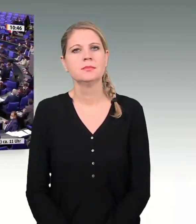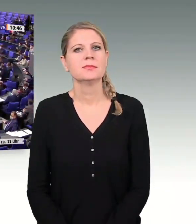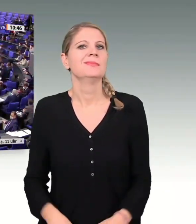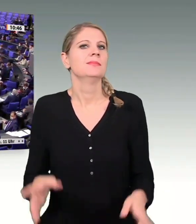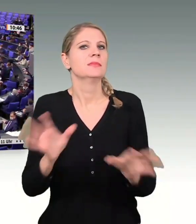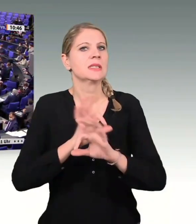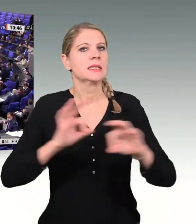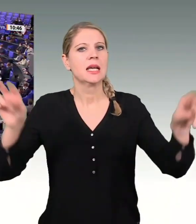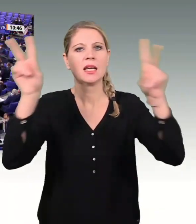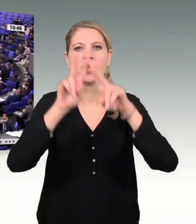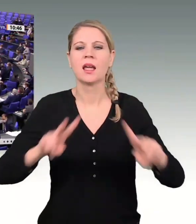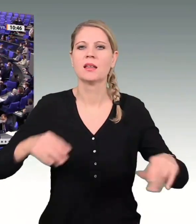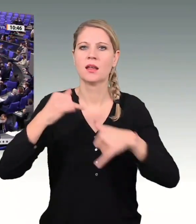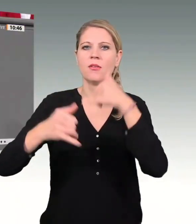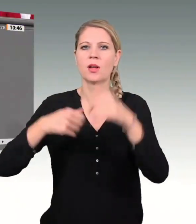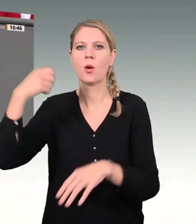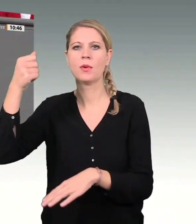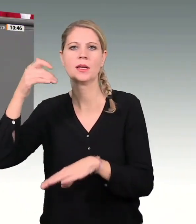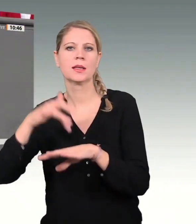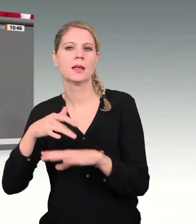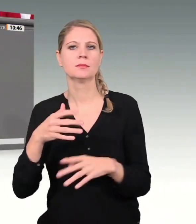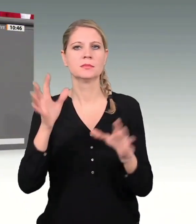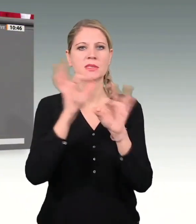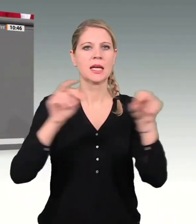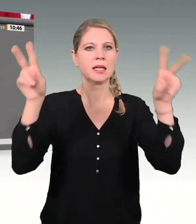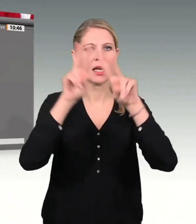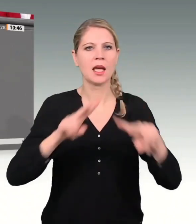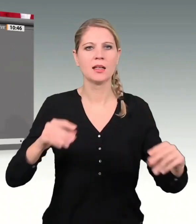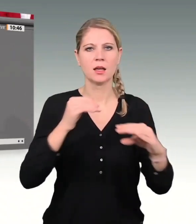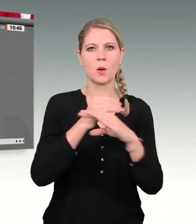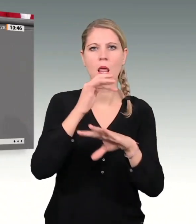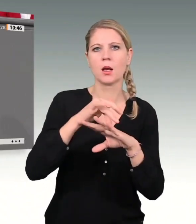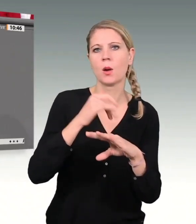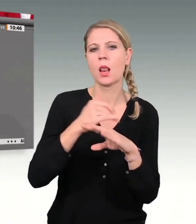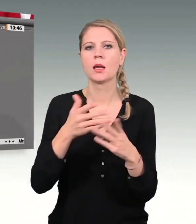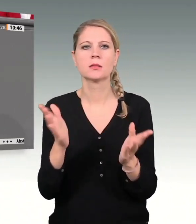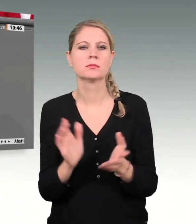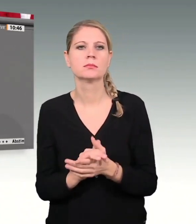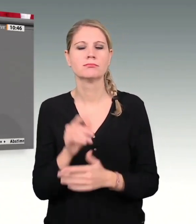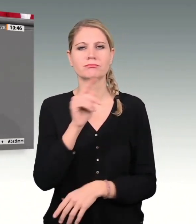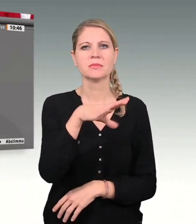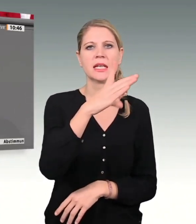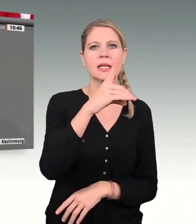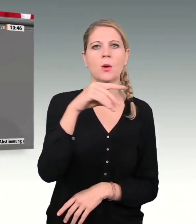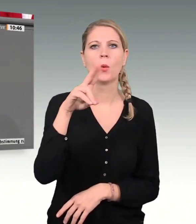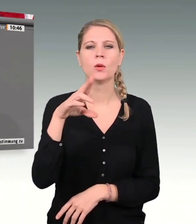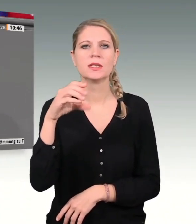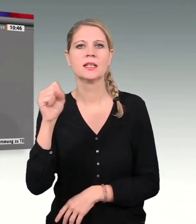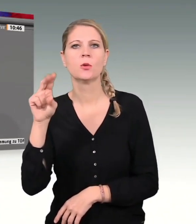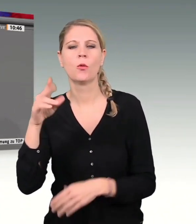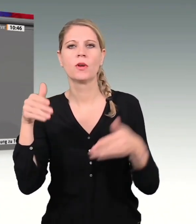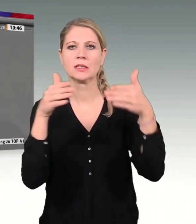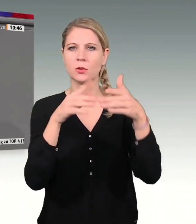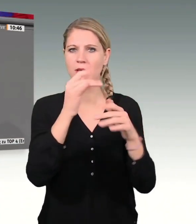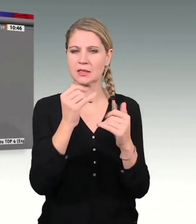Sehr geehrte Frau Präsidentin, sehr geehrte Kolleginnen und Kollegen! Die CDU-CSU-Fraktion beantragt,